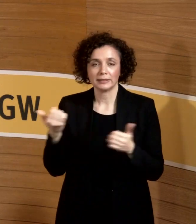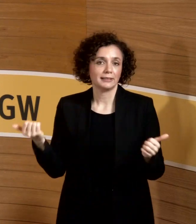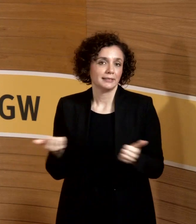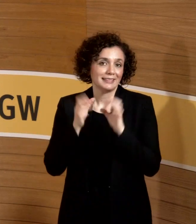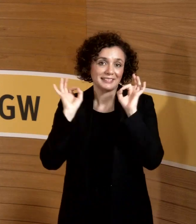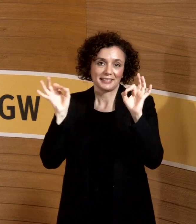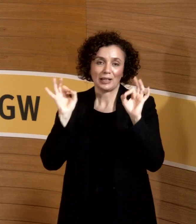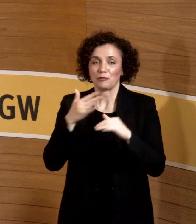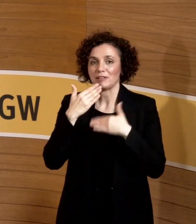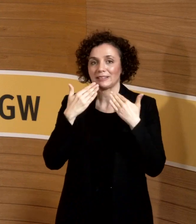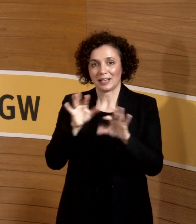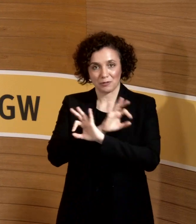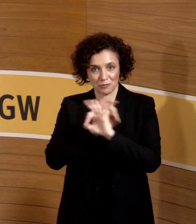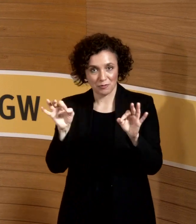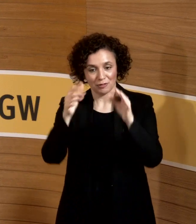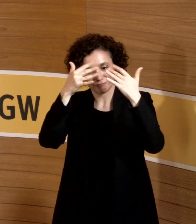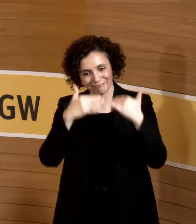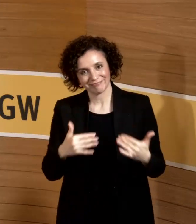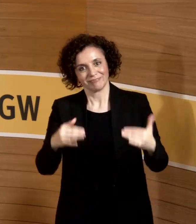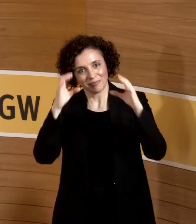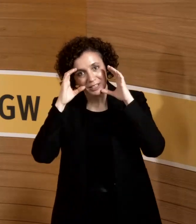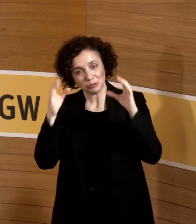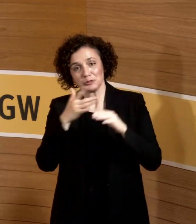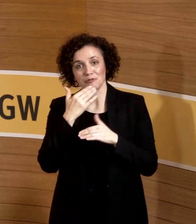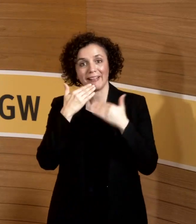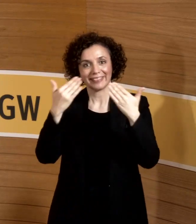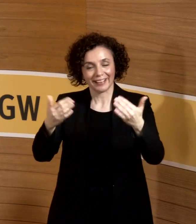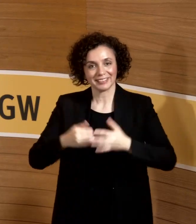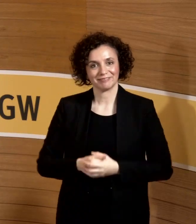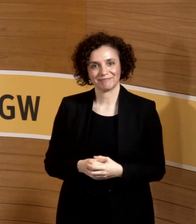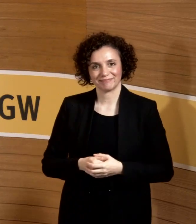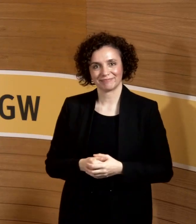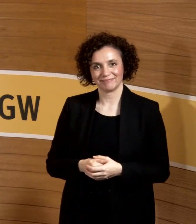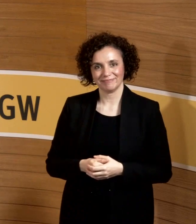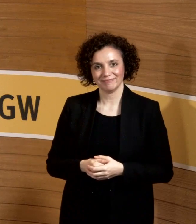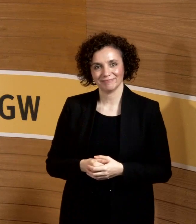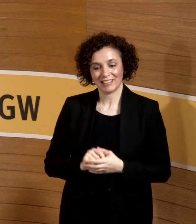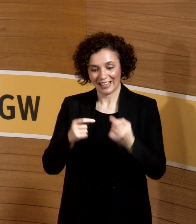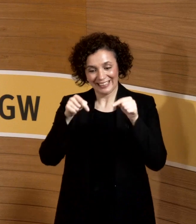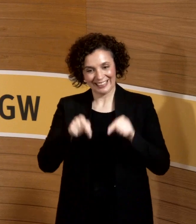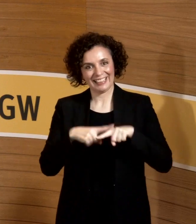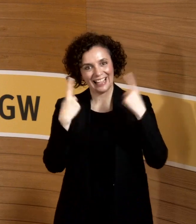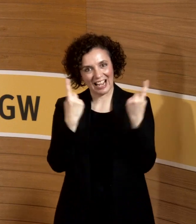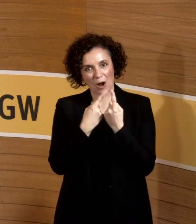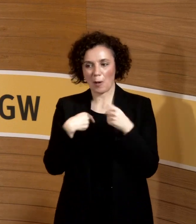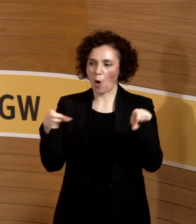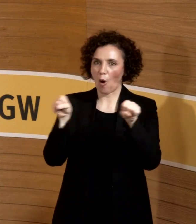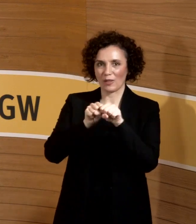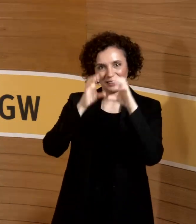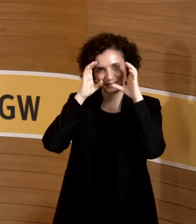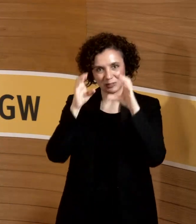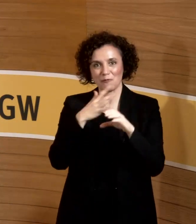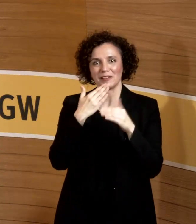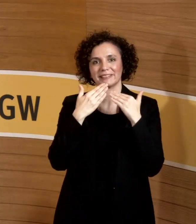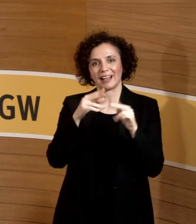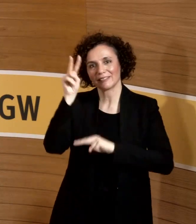Vielen Dank dafür. Ihnen vielen Dank fürs Zuhören der virtuellen Community. Vielen Dank für Ihre Fragen